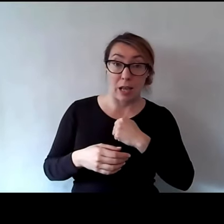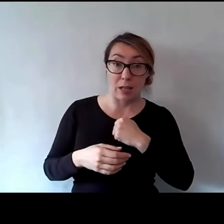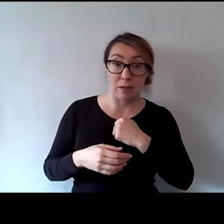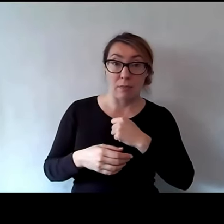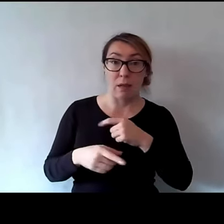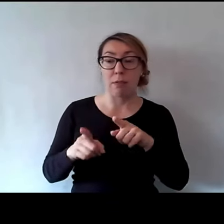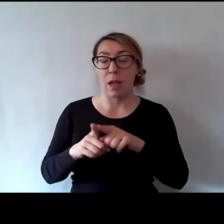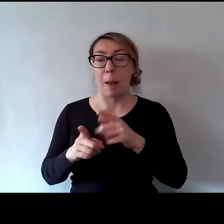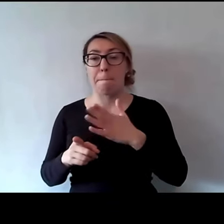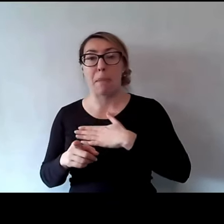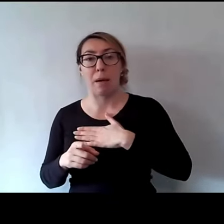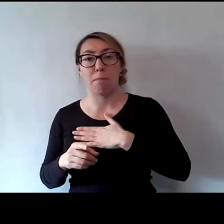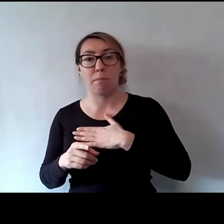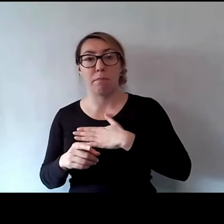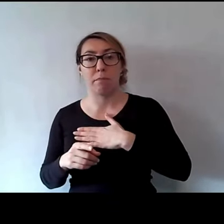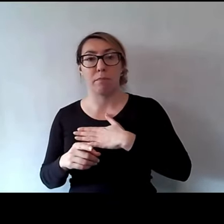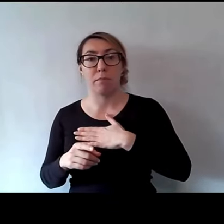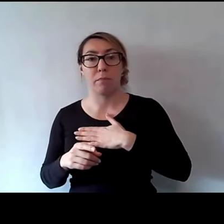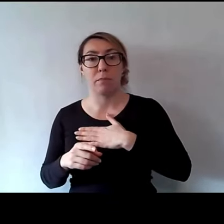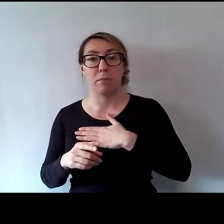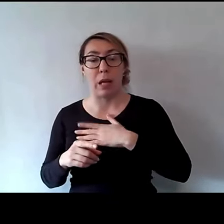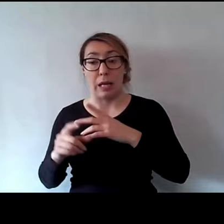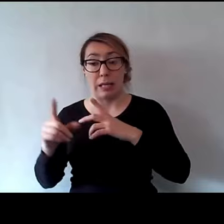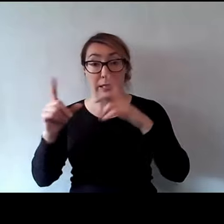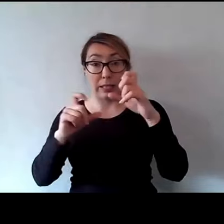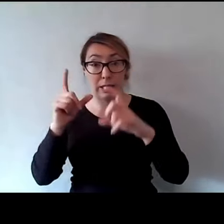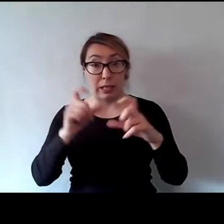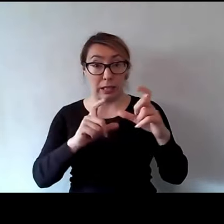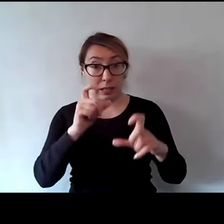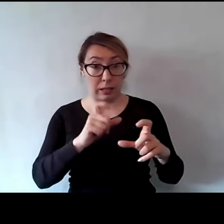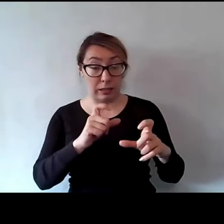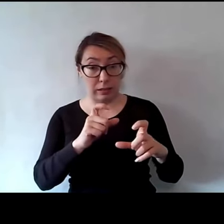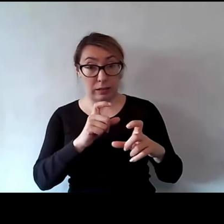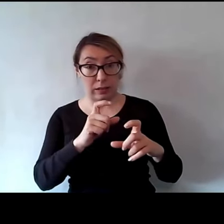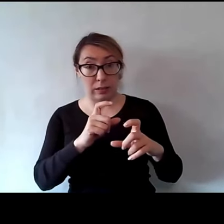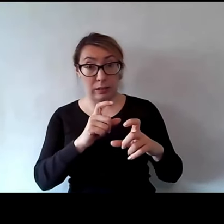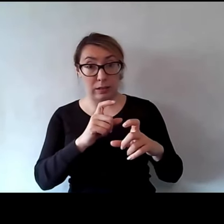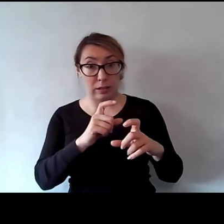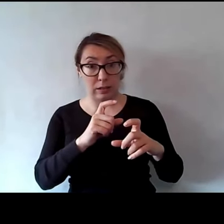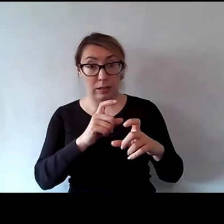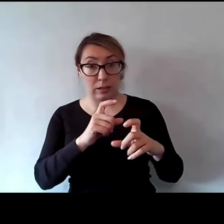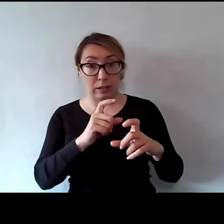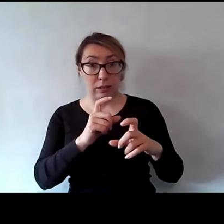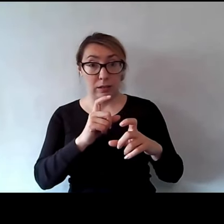mieliśmy w formie zdjęć i takich